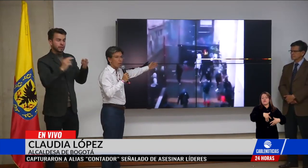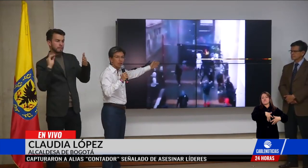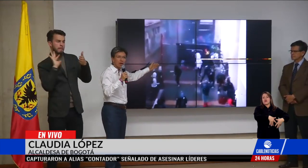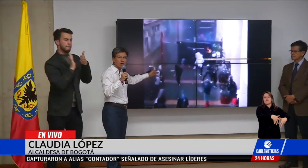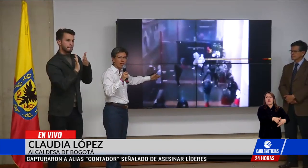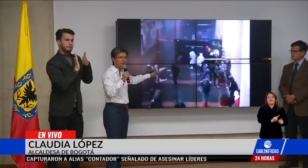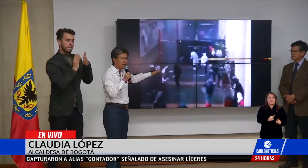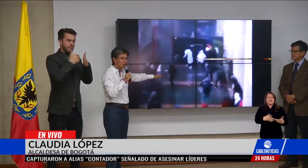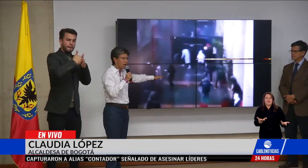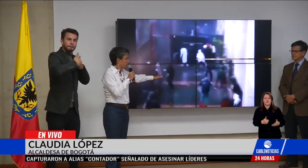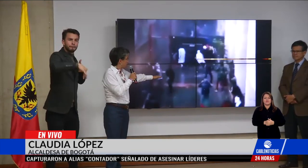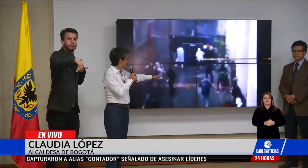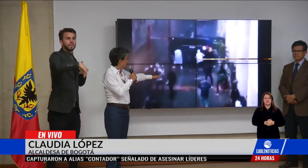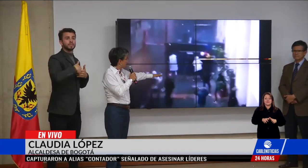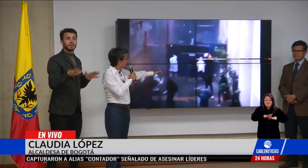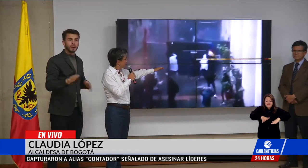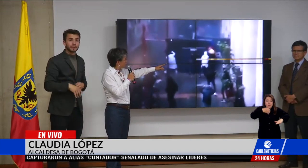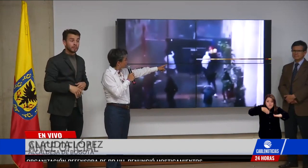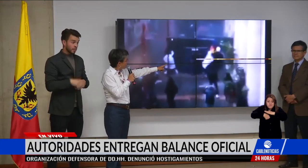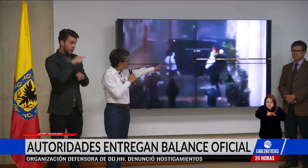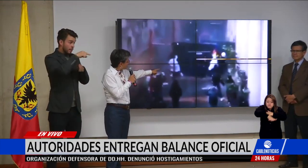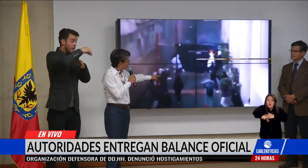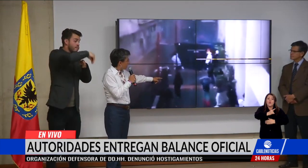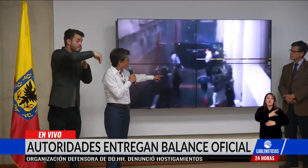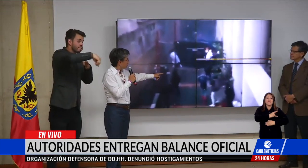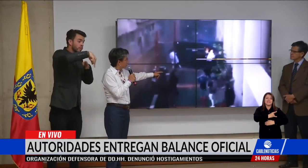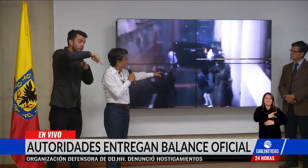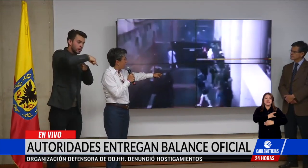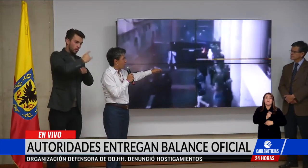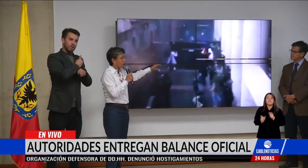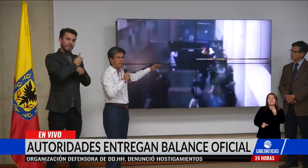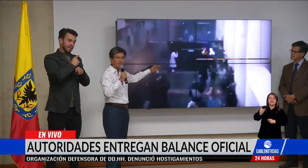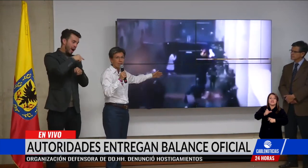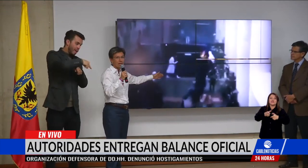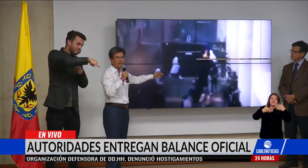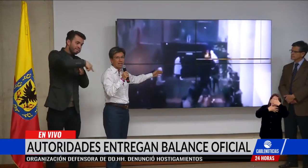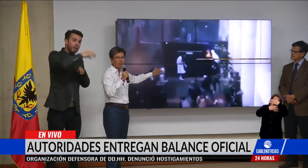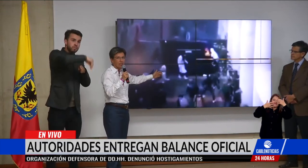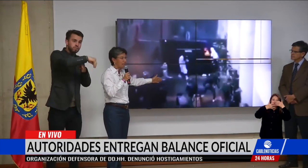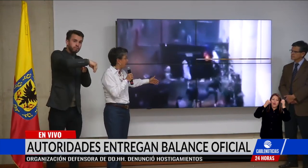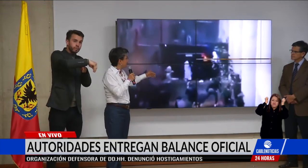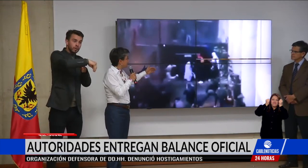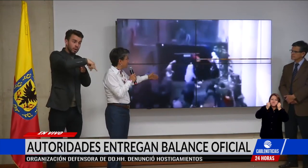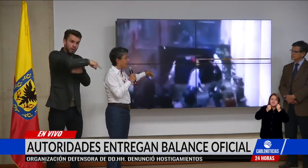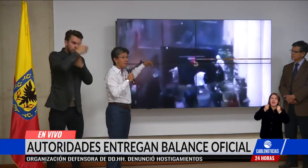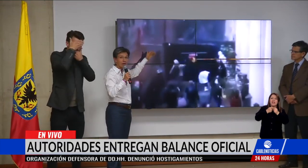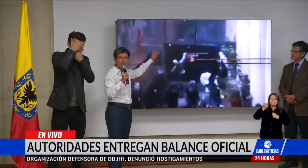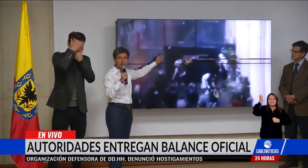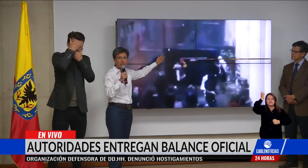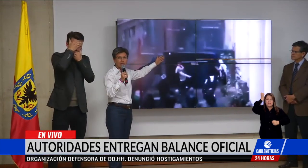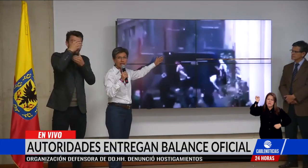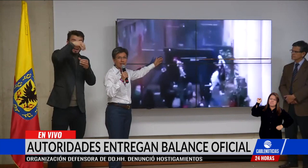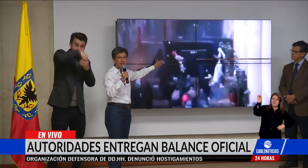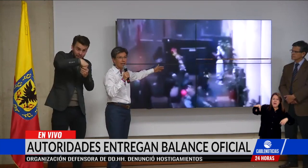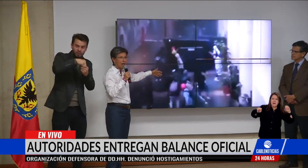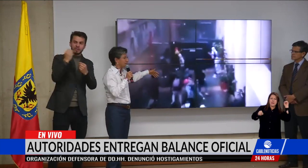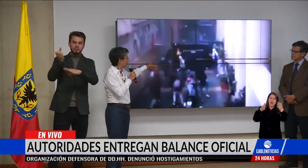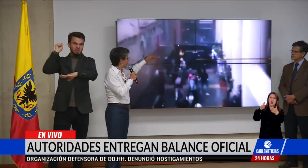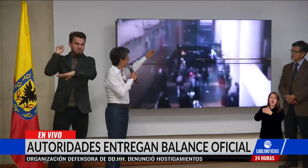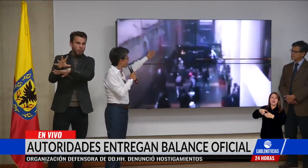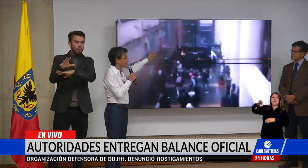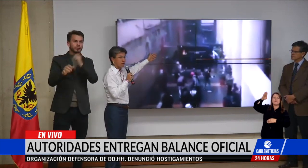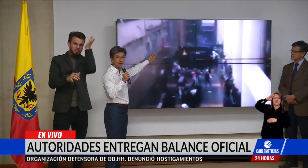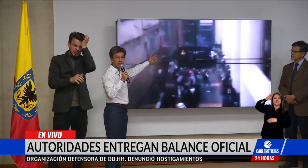La alcaldesa Claudia López Los encapuchados ahora le tiran piedras a la policía desde dentro de la universidad